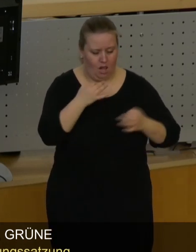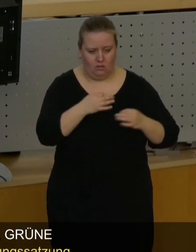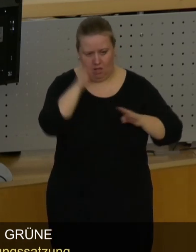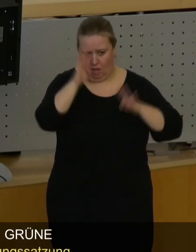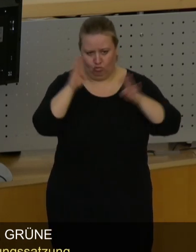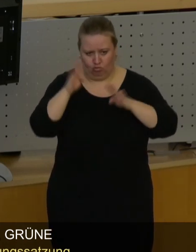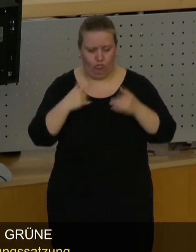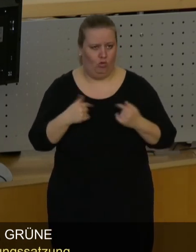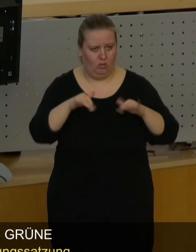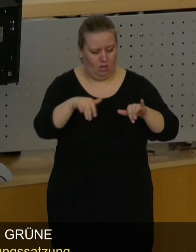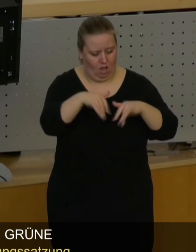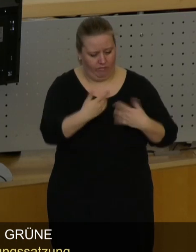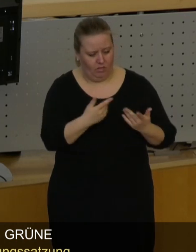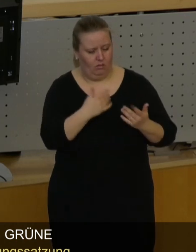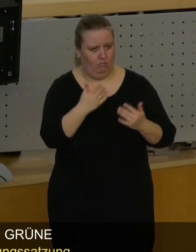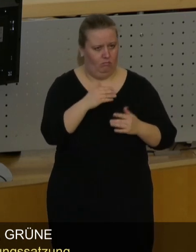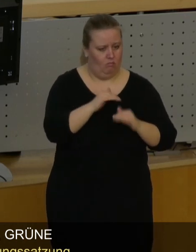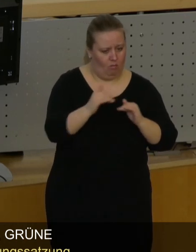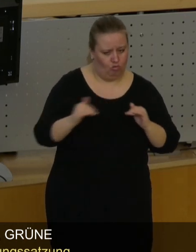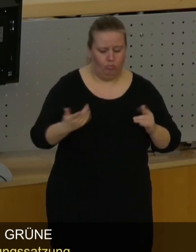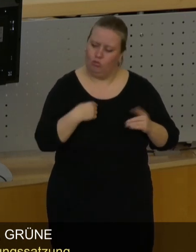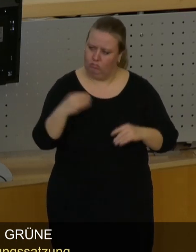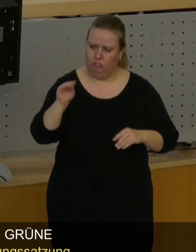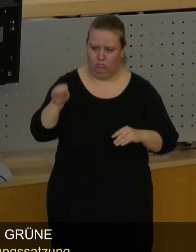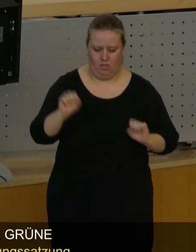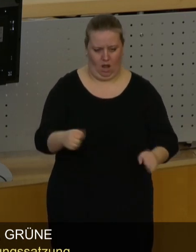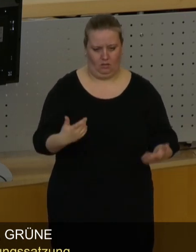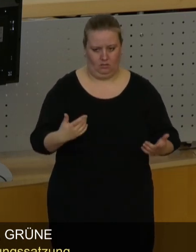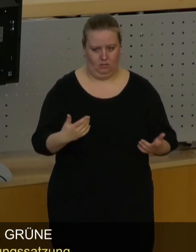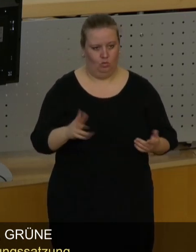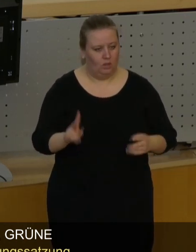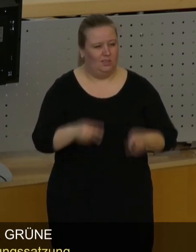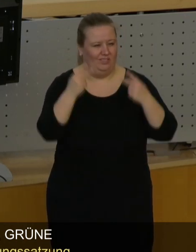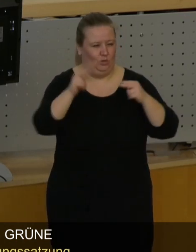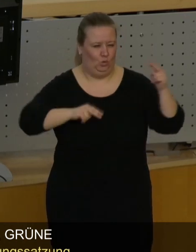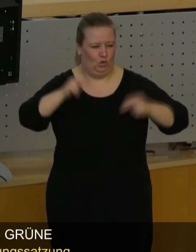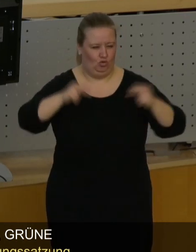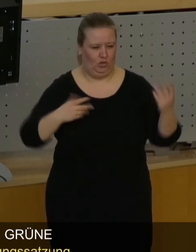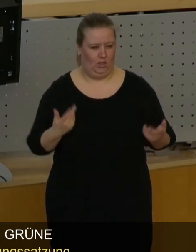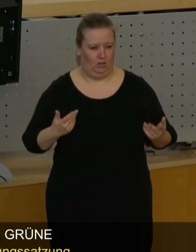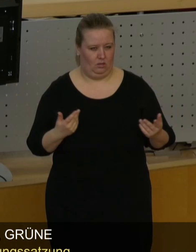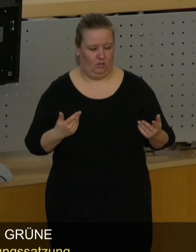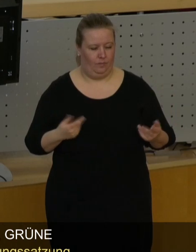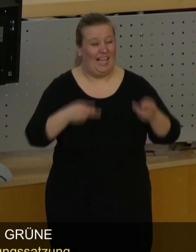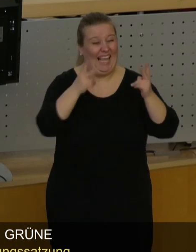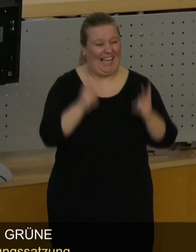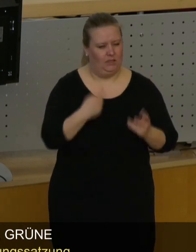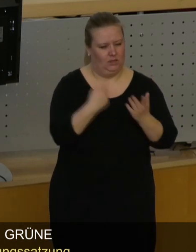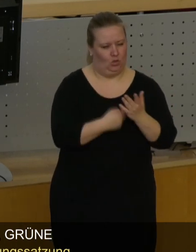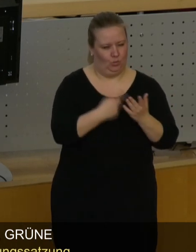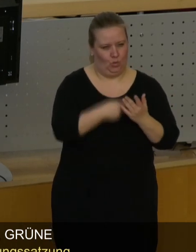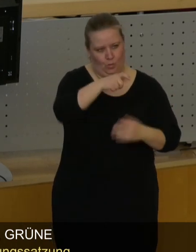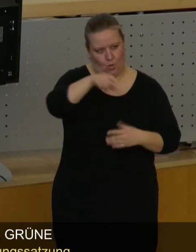abgestuften Maßnahmen auch sich Gehör zu verschaffen. Und das ist der entscheidende Unterschied. Ein Rechtsanspruch auf